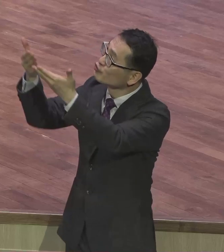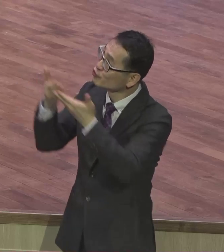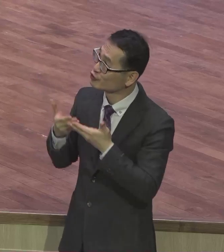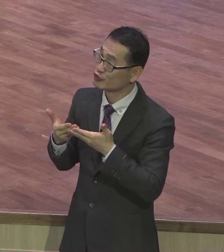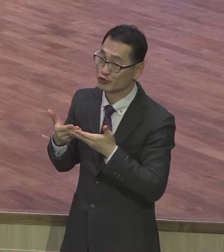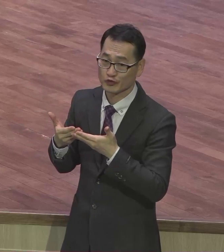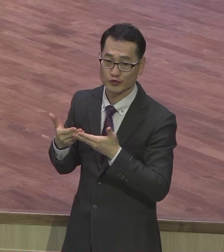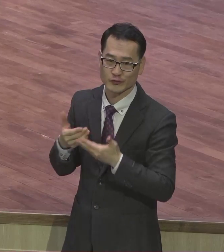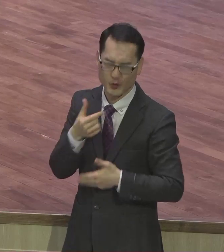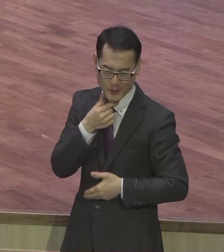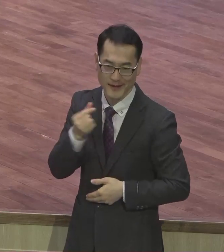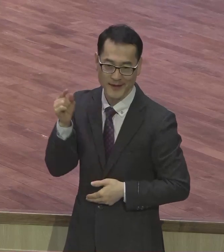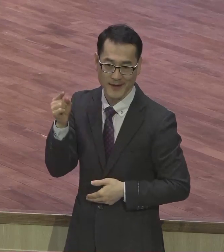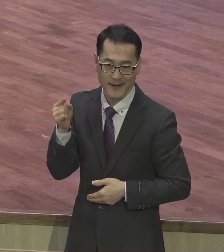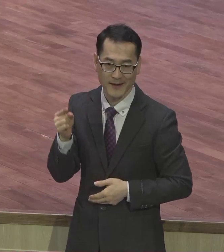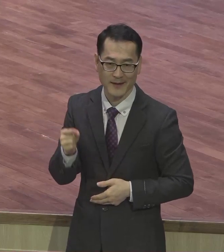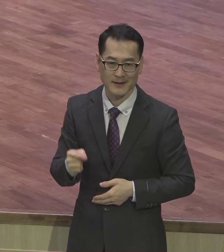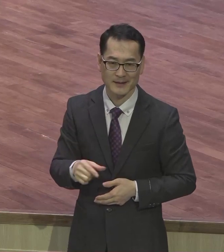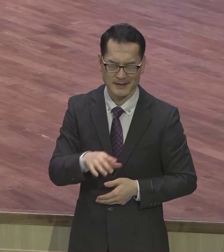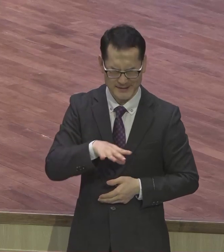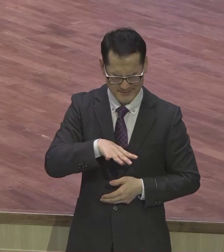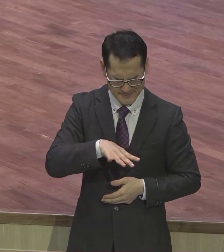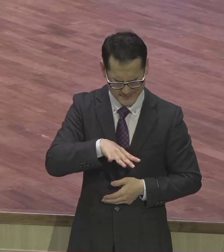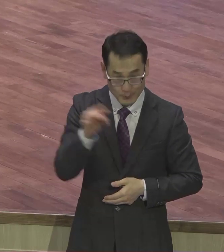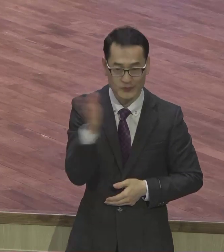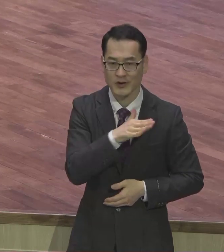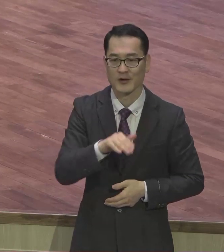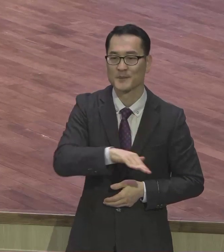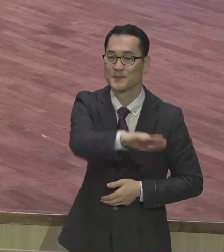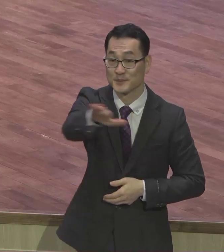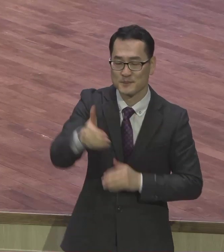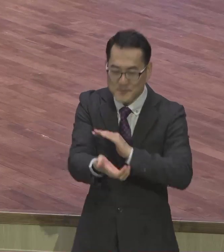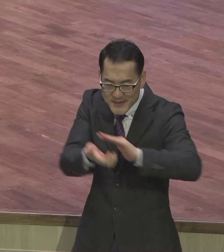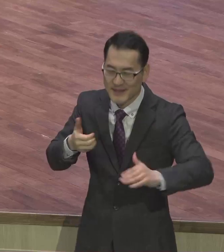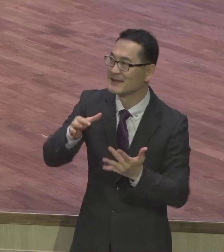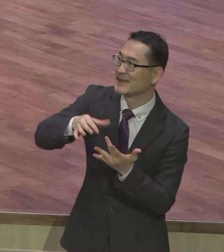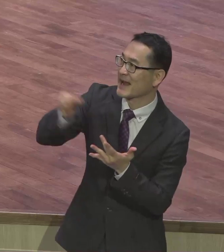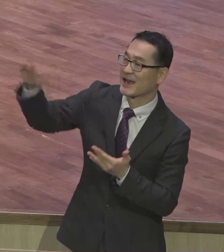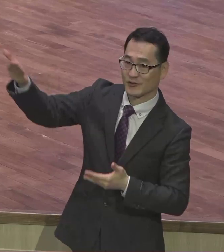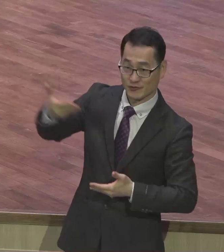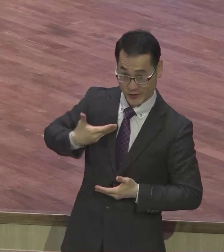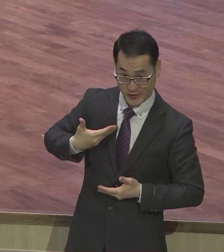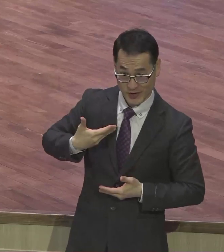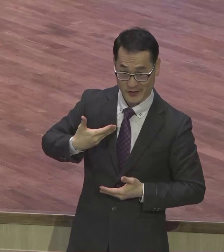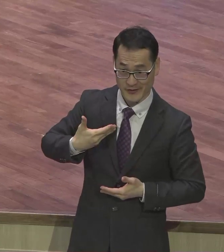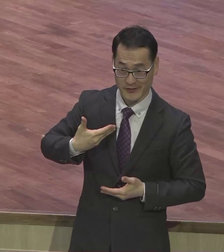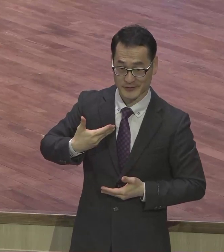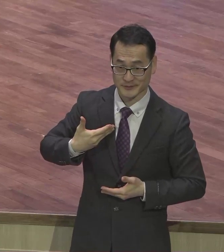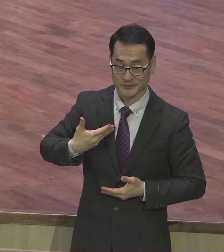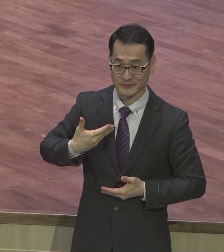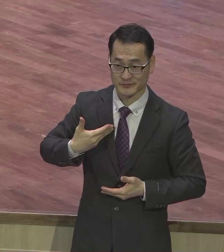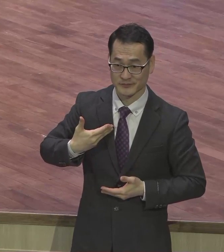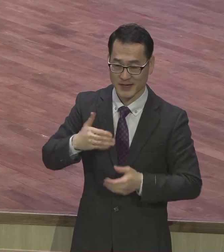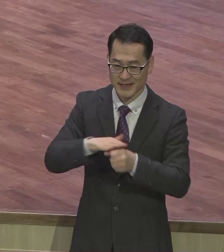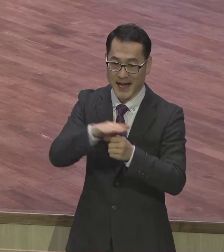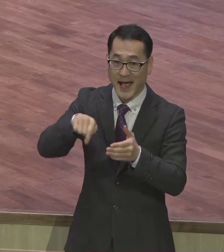그리스도 안에서 우리를 택하사 우리를 사랑 안에서 그 앞에 거룩하고 흠이 없게 하시려고